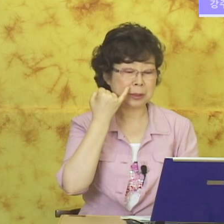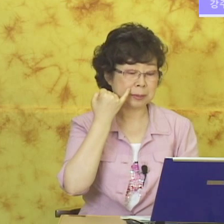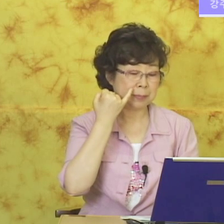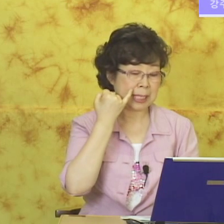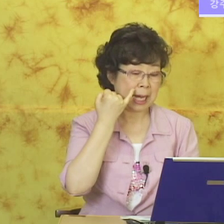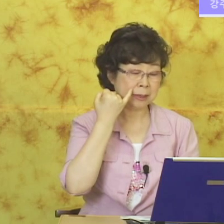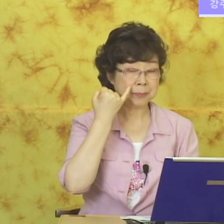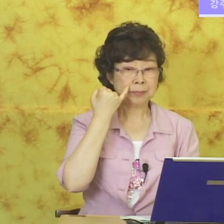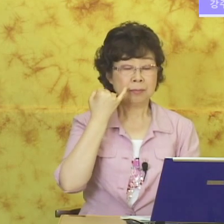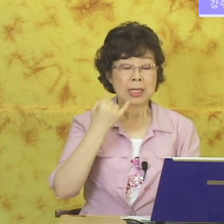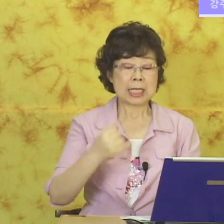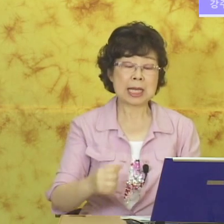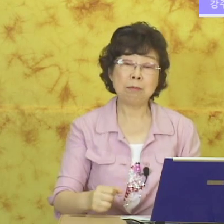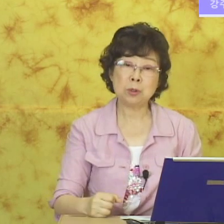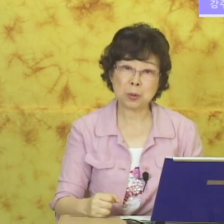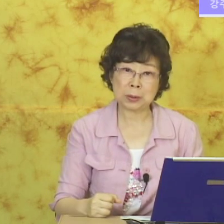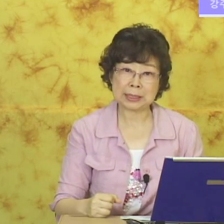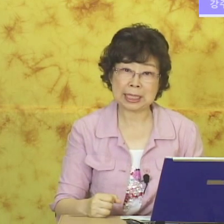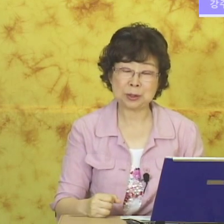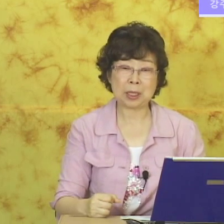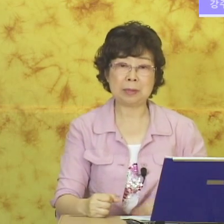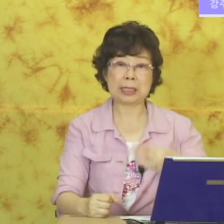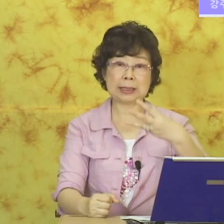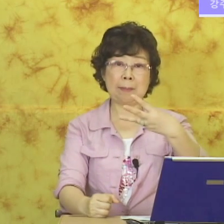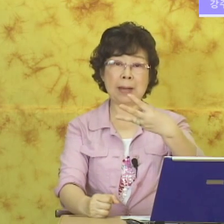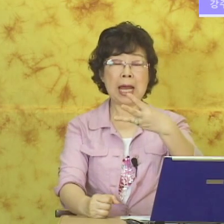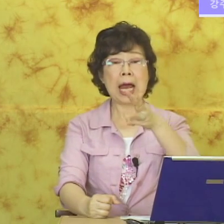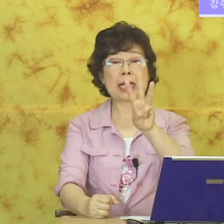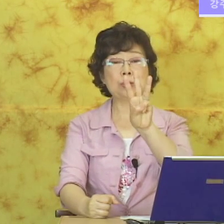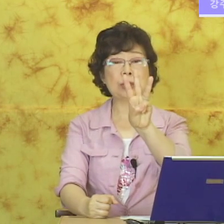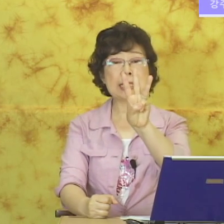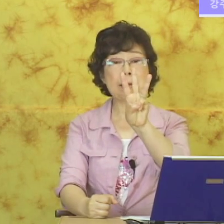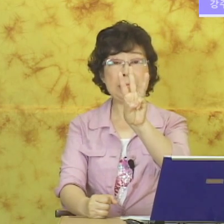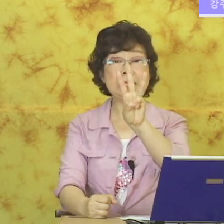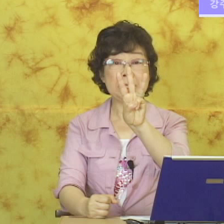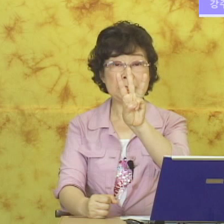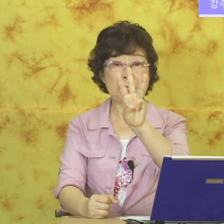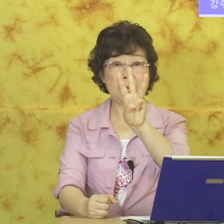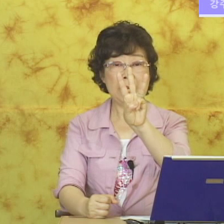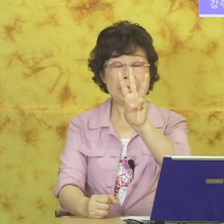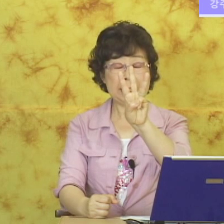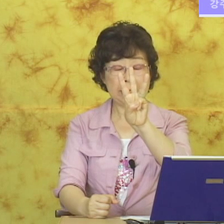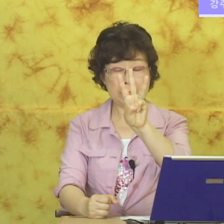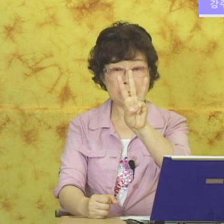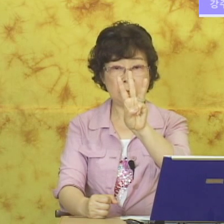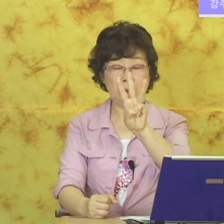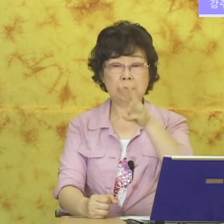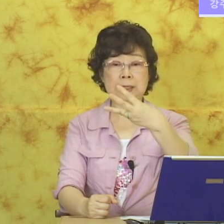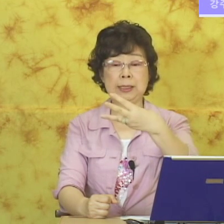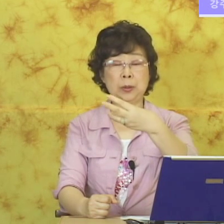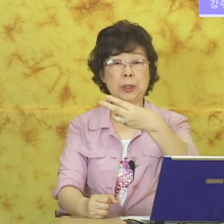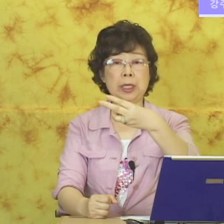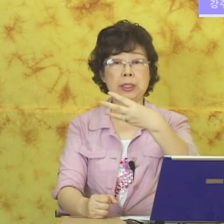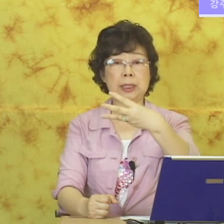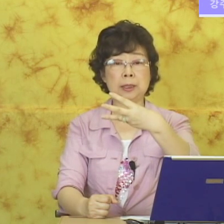도 씁니다. 삼촌 사촌 남자 3. 아까 숫자 3은 이거였죠. 근데 여기서는 이렇게 이거를